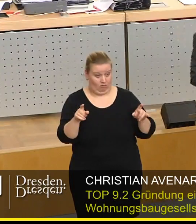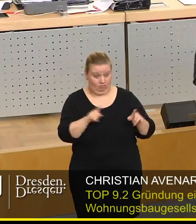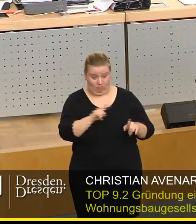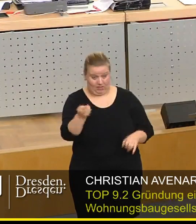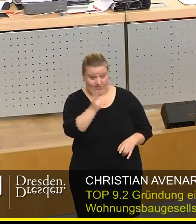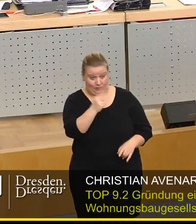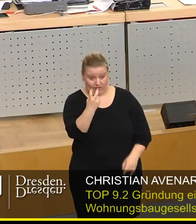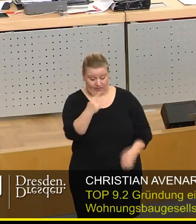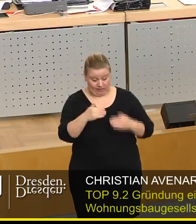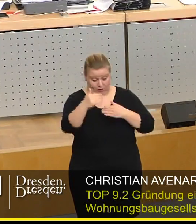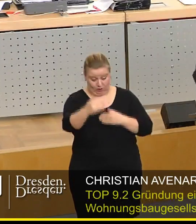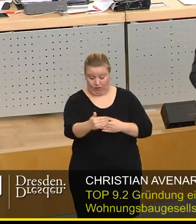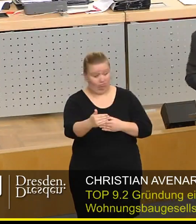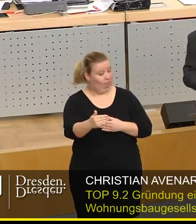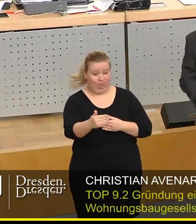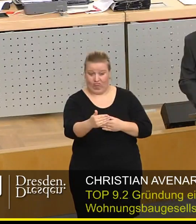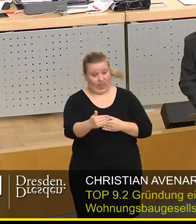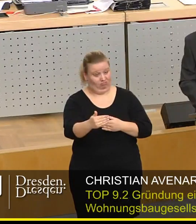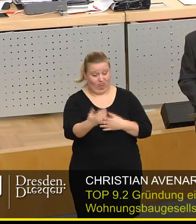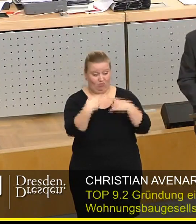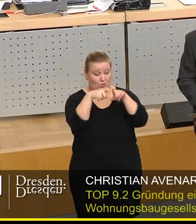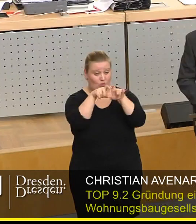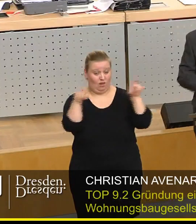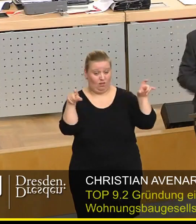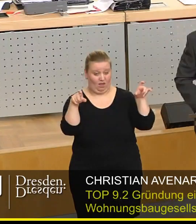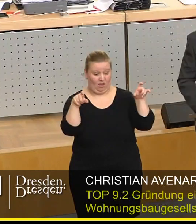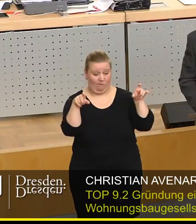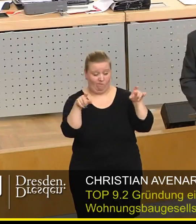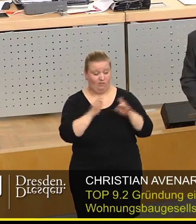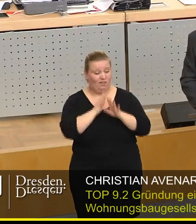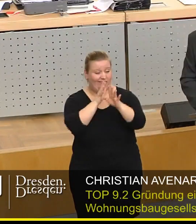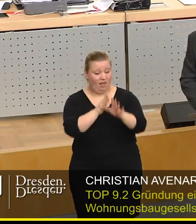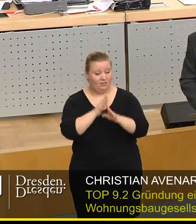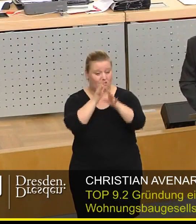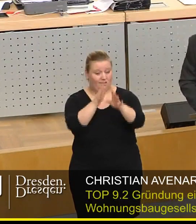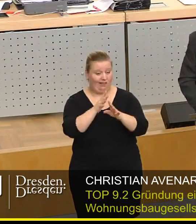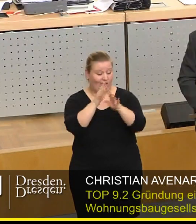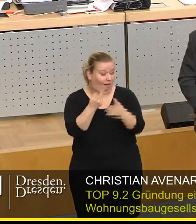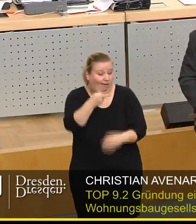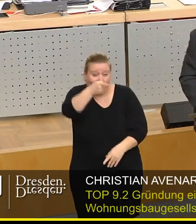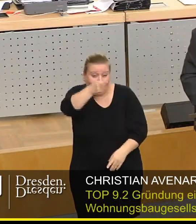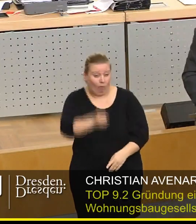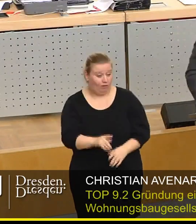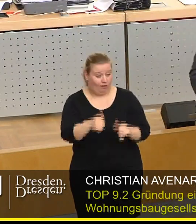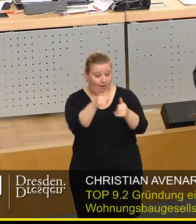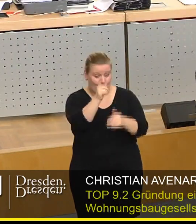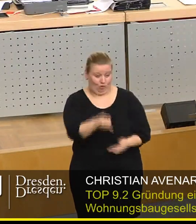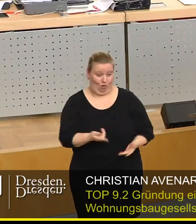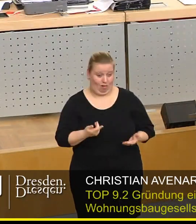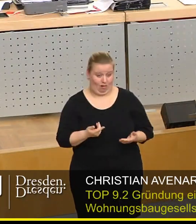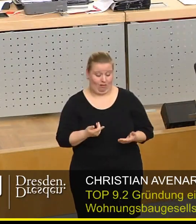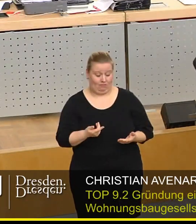2020. Wir gründen ein Unternehmen, was Jahrzehnte, ja möglicherweise ein Jahrhundert halten soll.